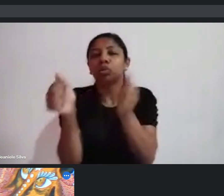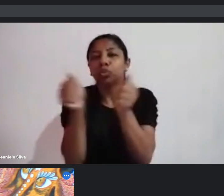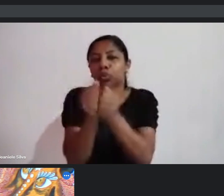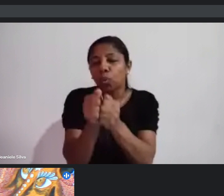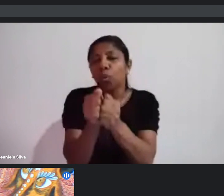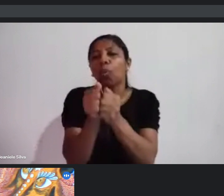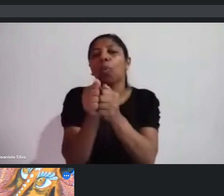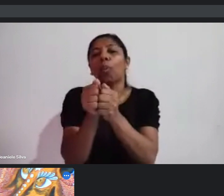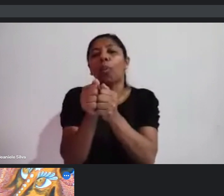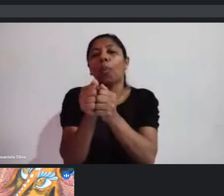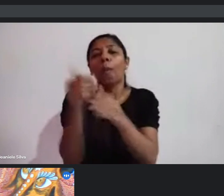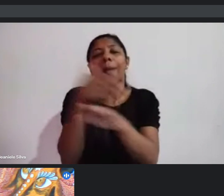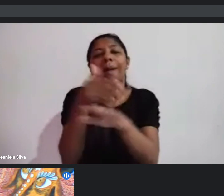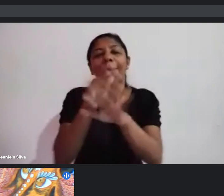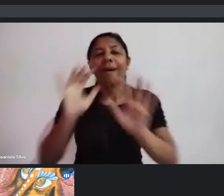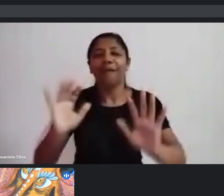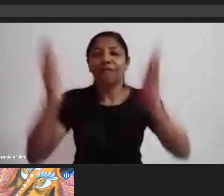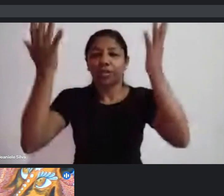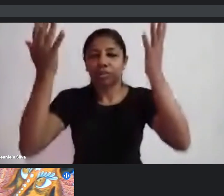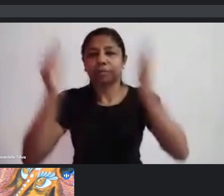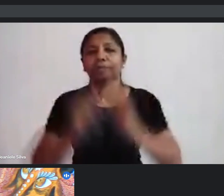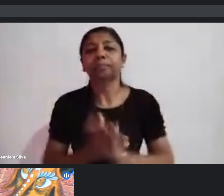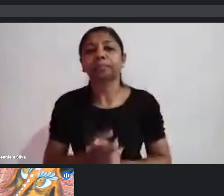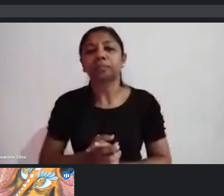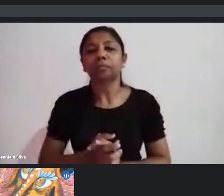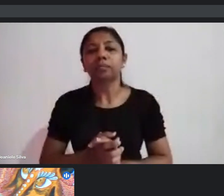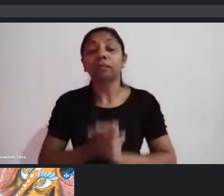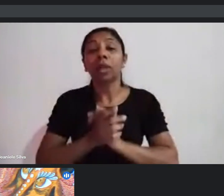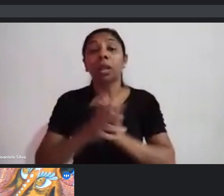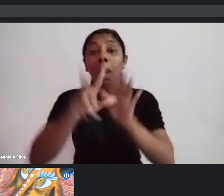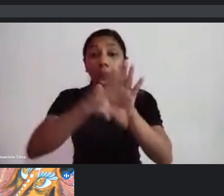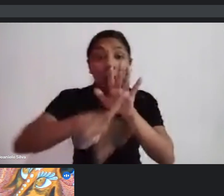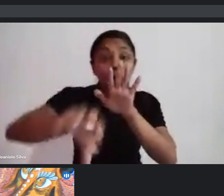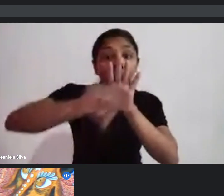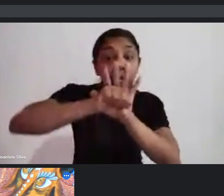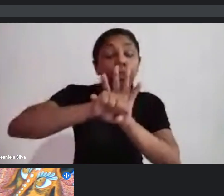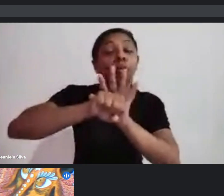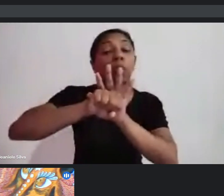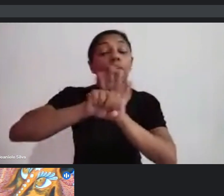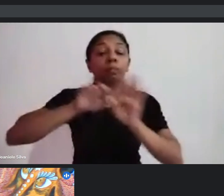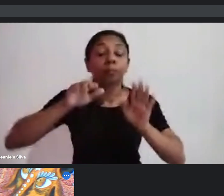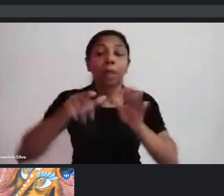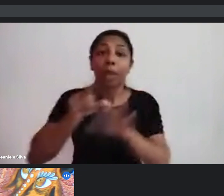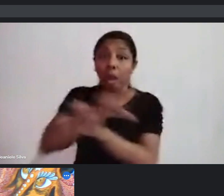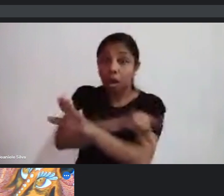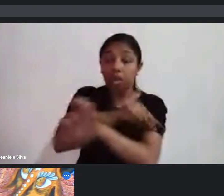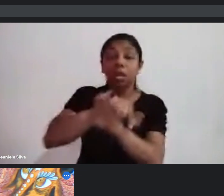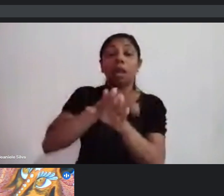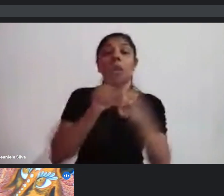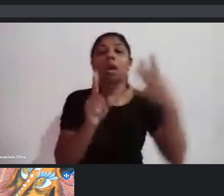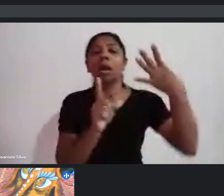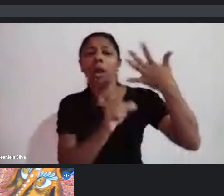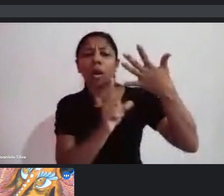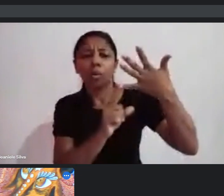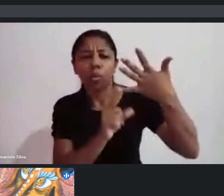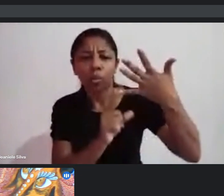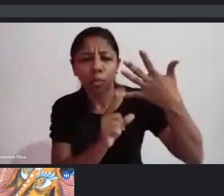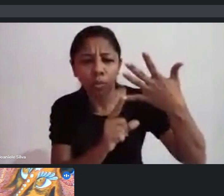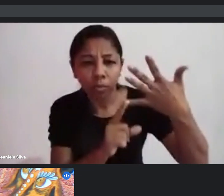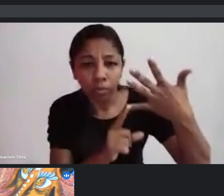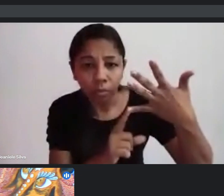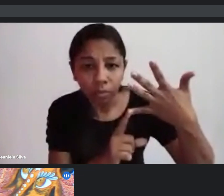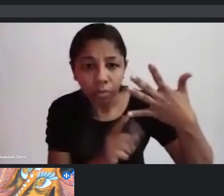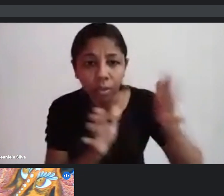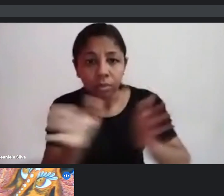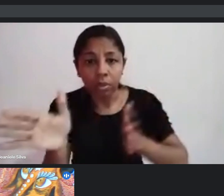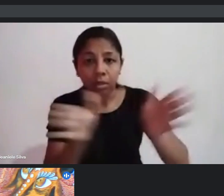festa. Certo? Do ponto de vista de audiovisual, mas antes do audiovisual, esse último grupo de acessibilidade, que